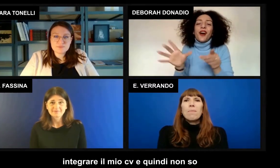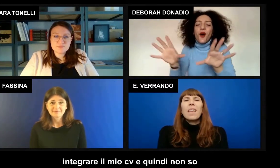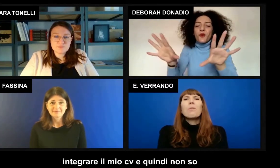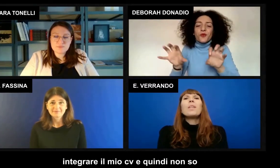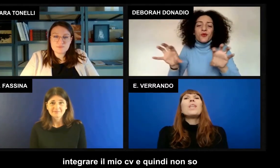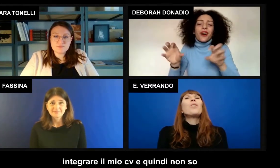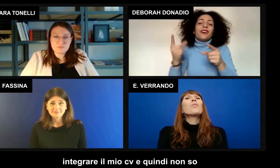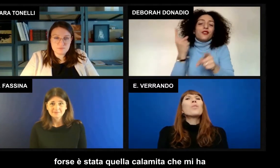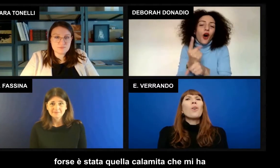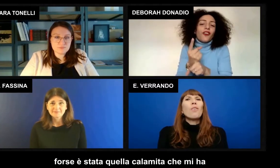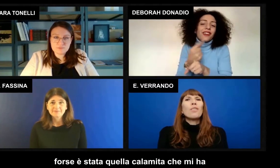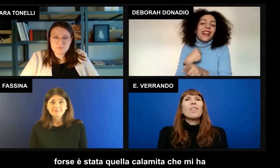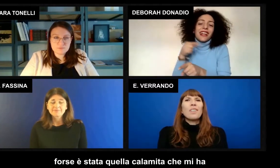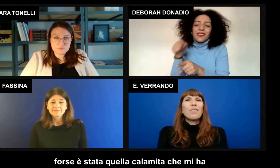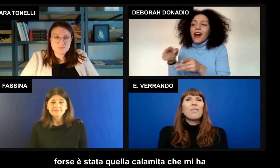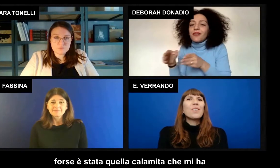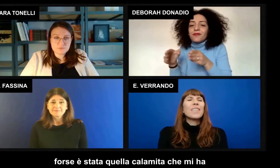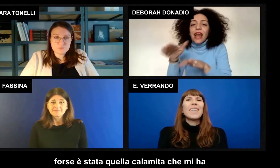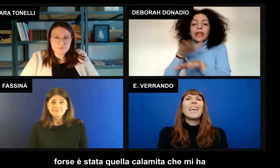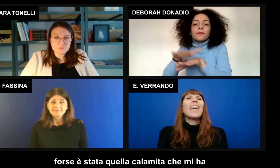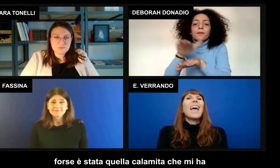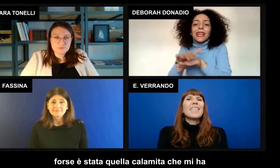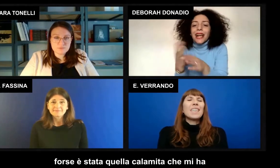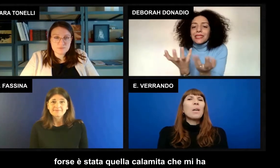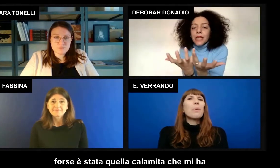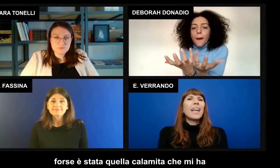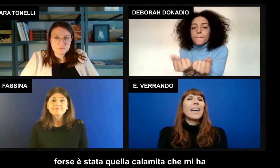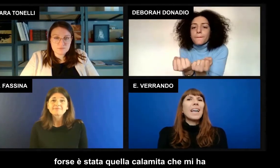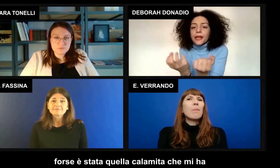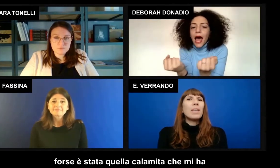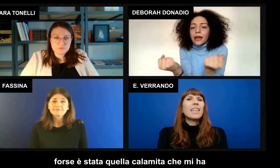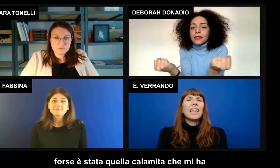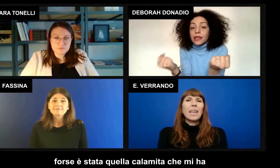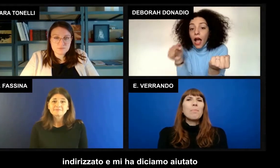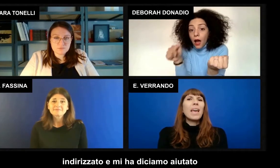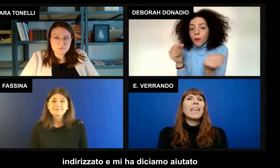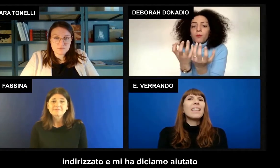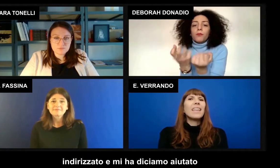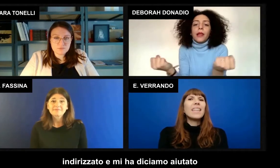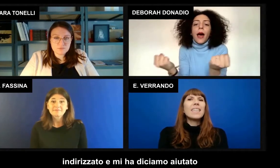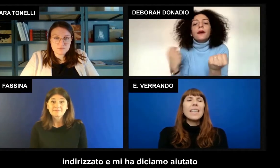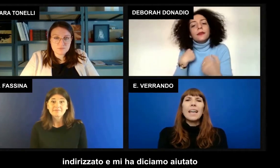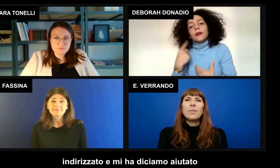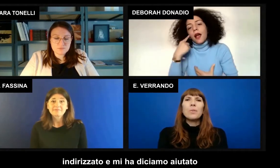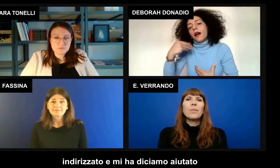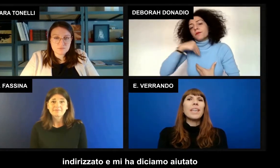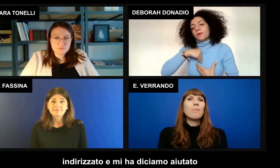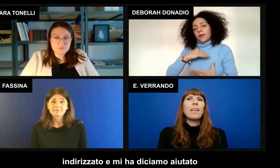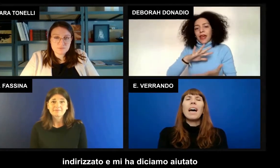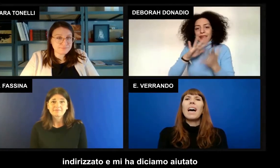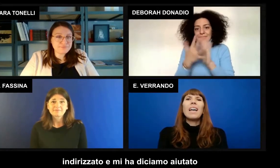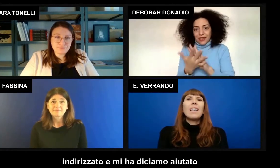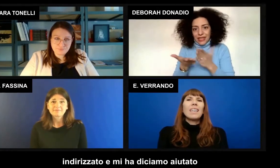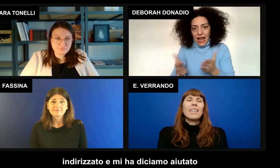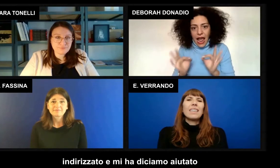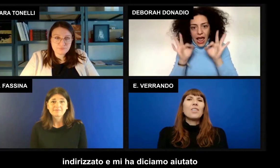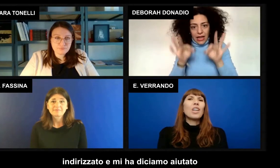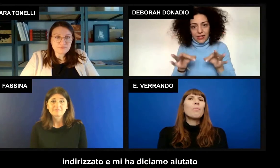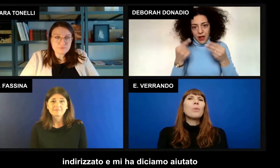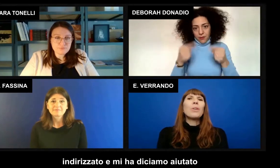E quindi, non so, forse è stata quella calamita che mi ha indirizzato e mi ha,